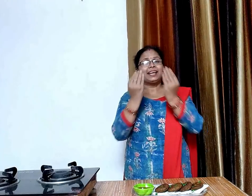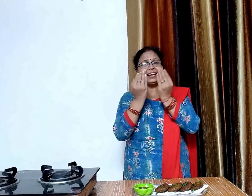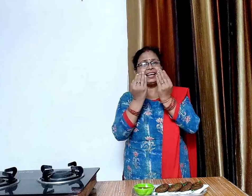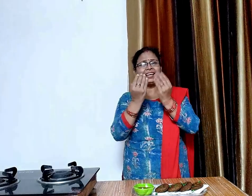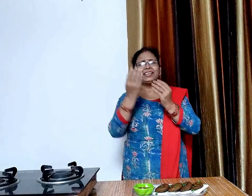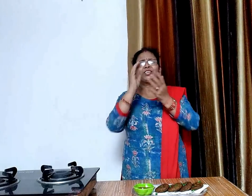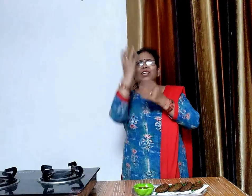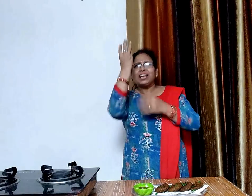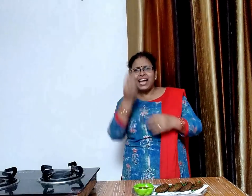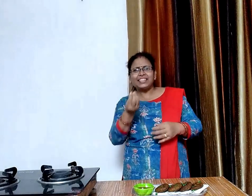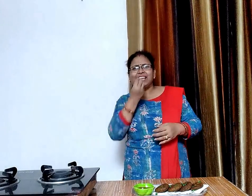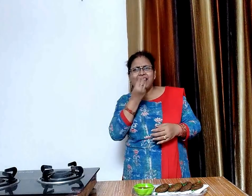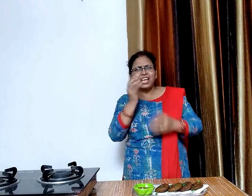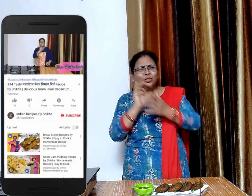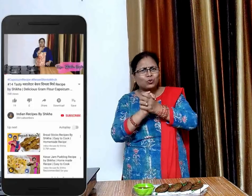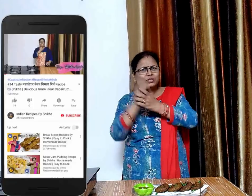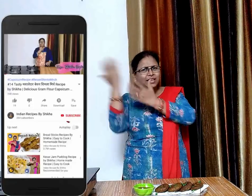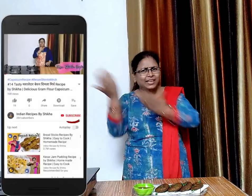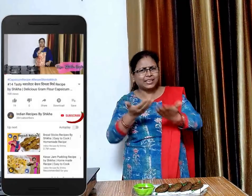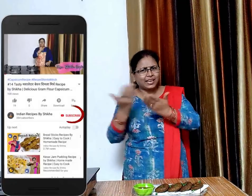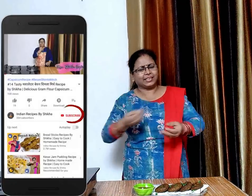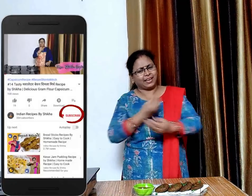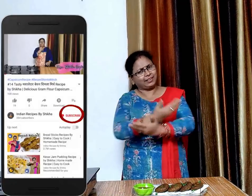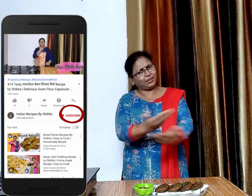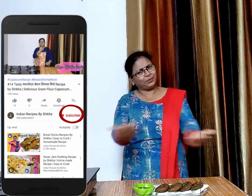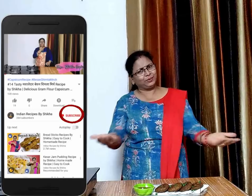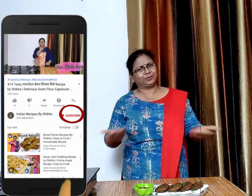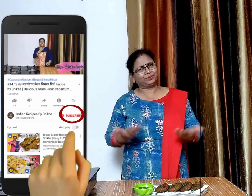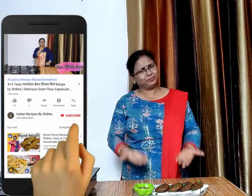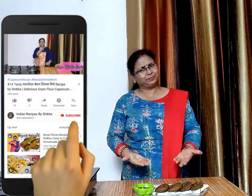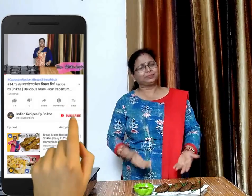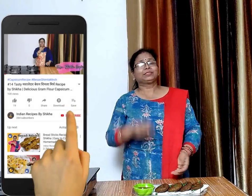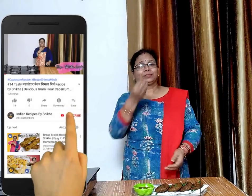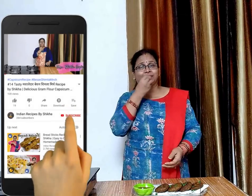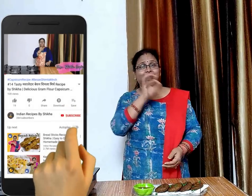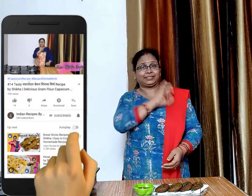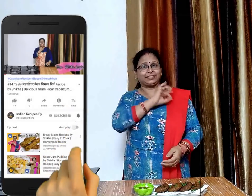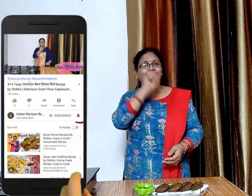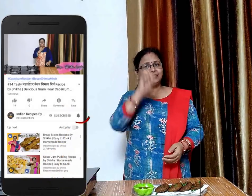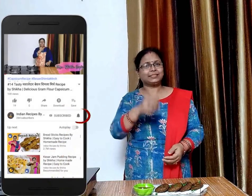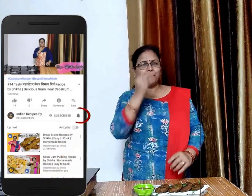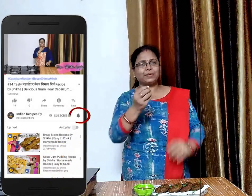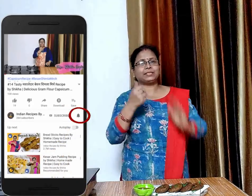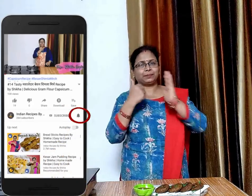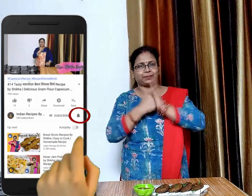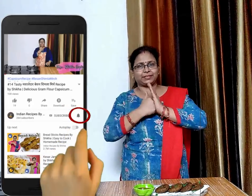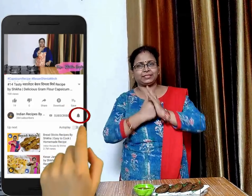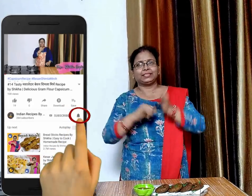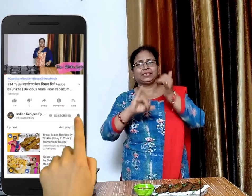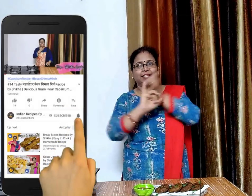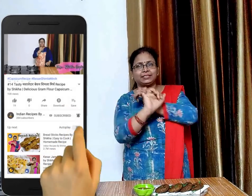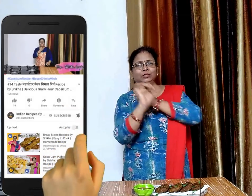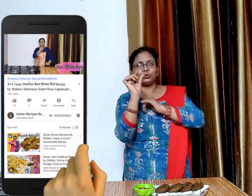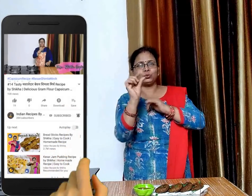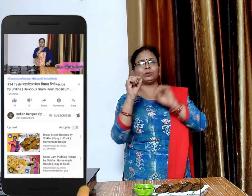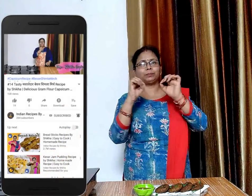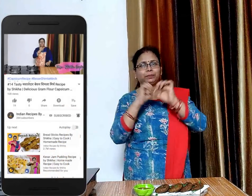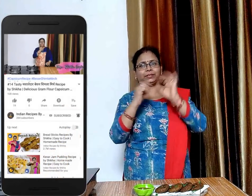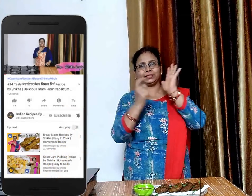आप इसे इफ्तार पार्टिंग में भी इंजॉय कर सकते हैं अगर आपको मेरी वीडियो पसंद आई हो तो इस वीडियो को लाइक और इस चैनल को सब्सक्राब पना ना भूले